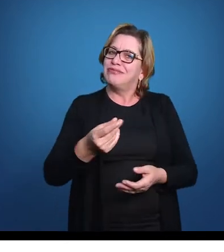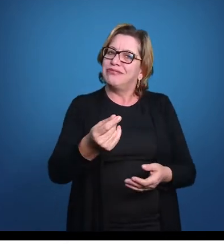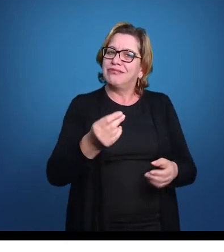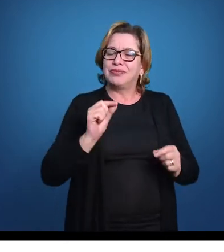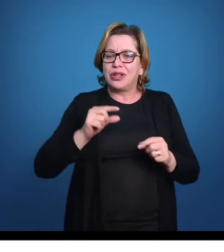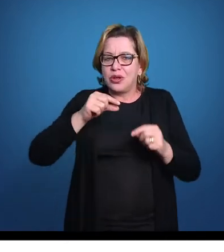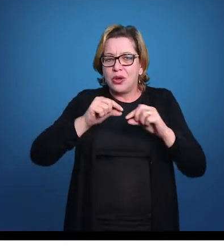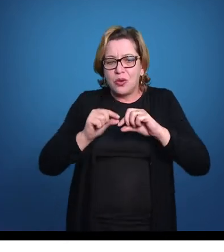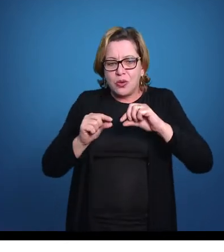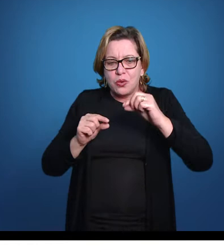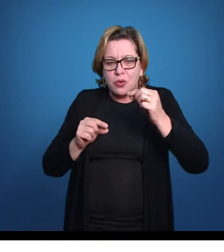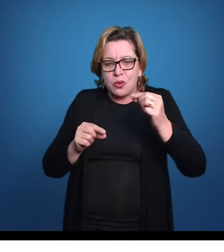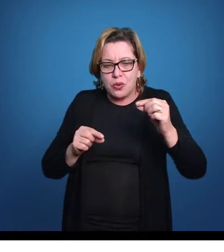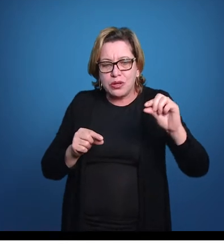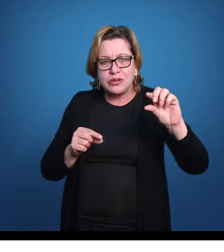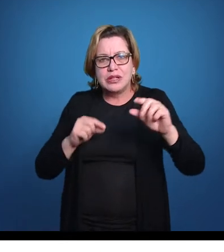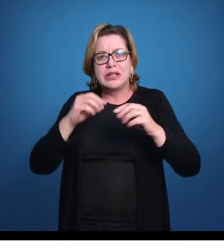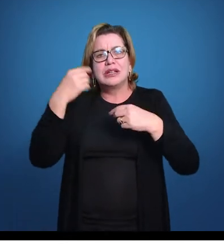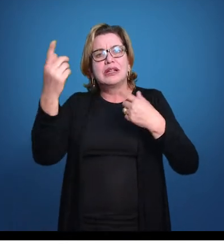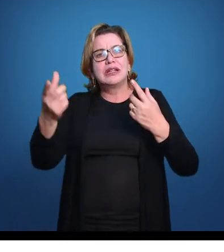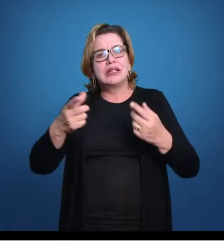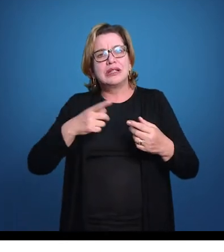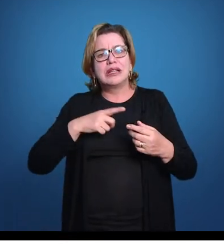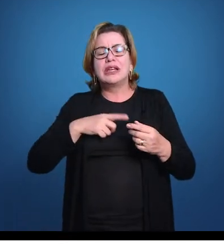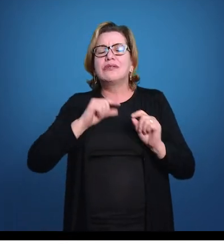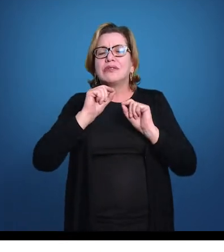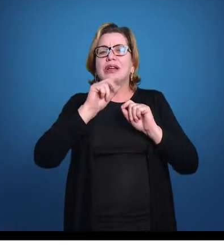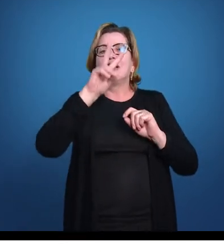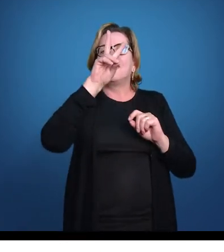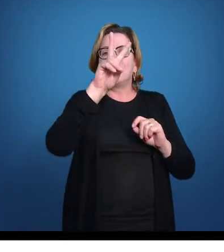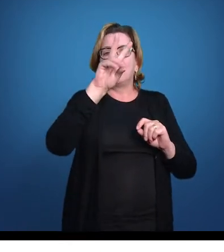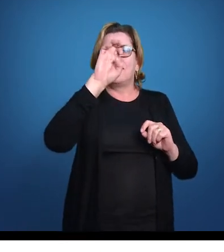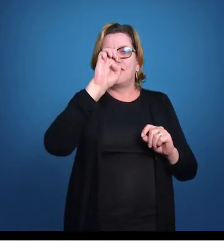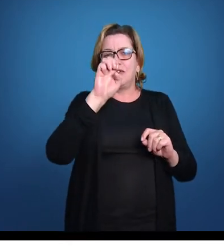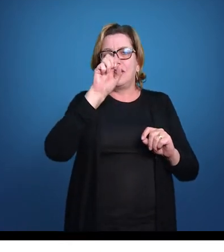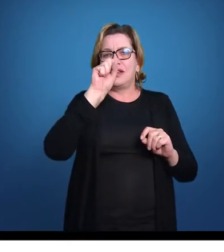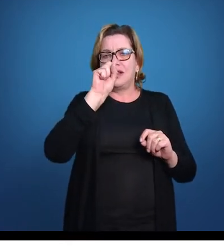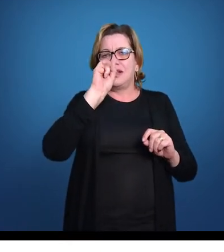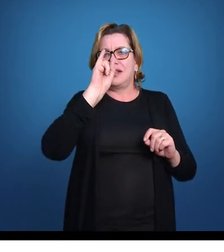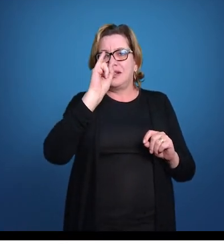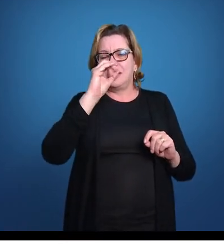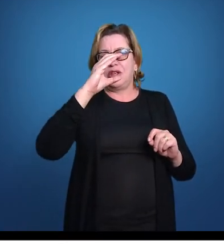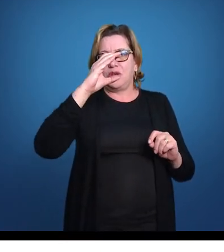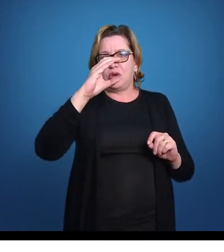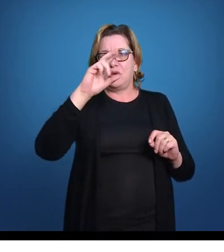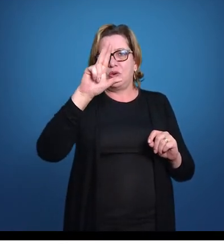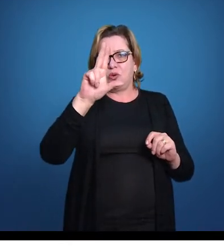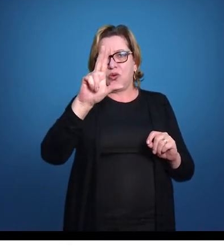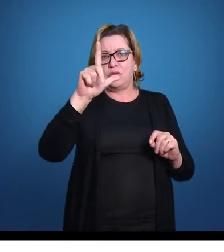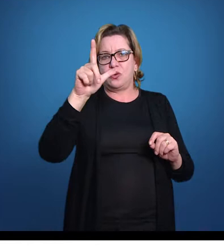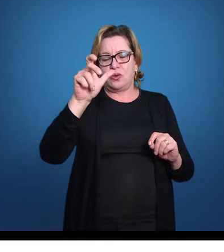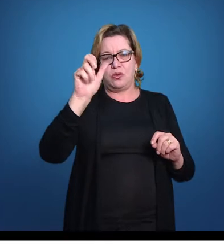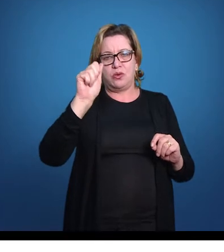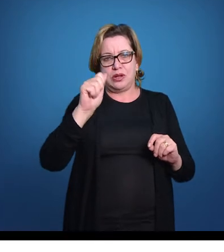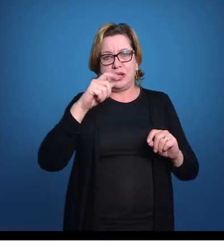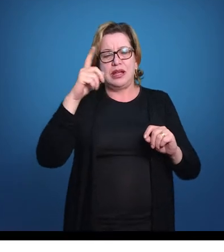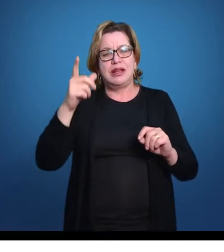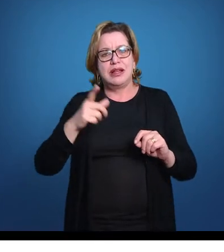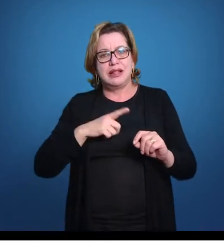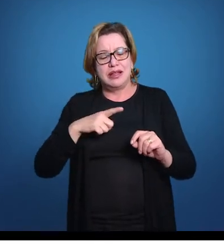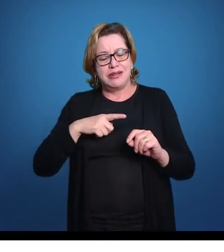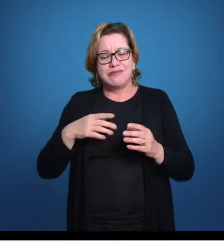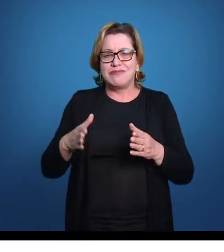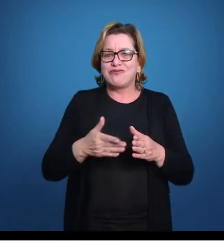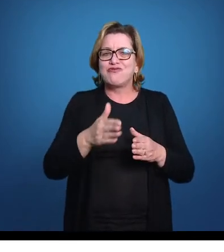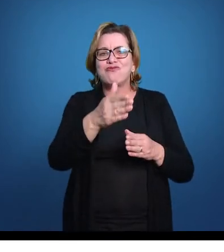tubos, continua invaginando e forma uma vesícula, né? Forma uma bexiga, que a gente chama nos peixes de bexiga